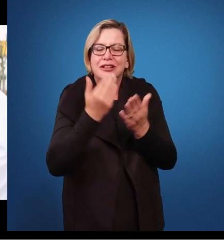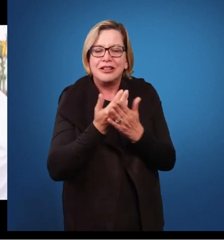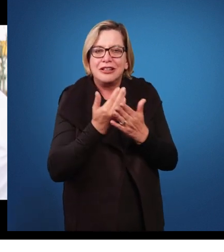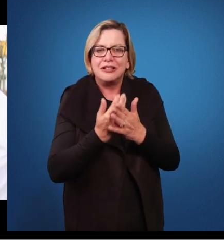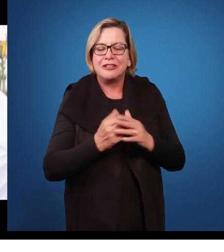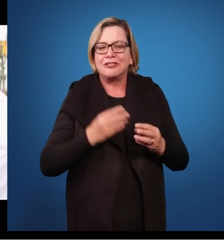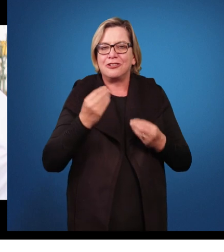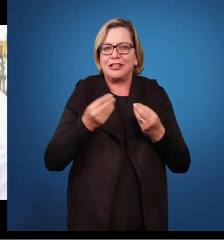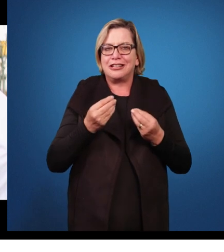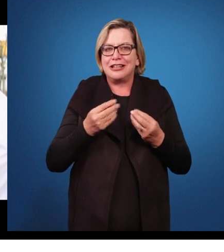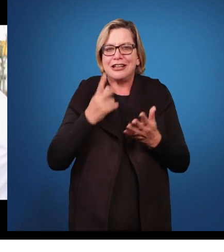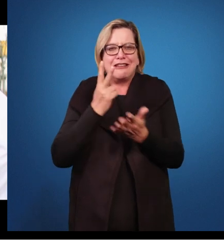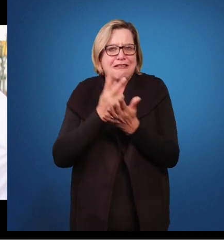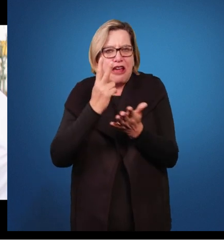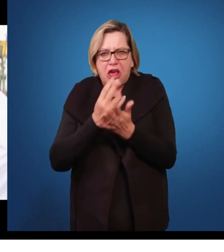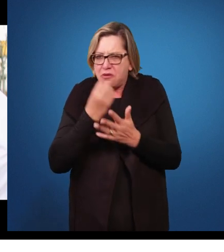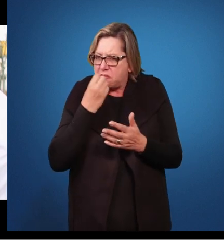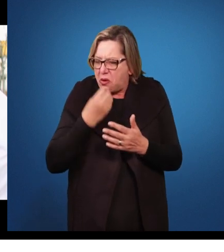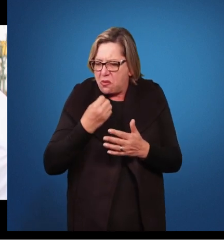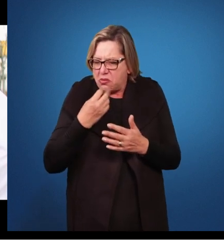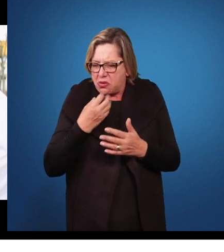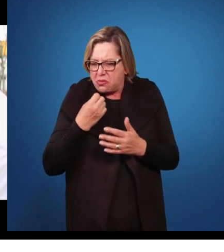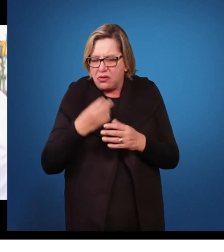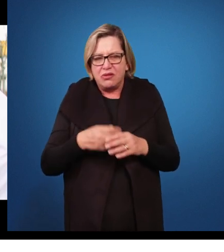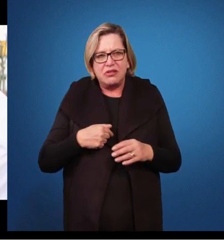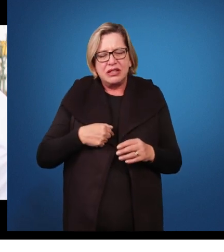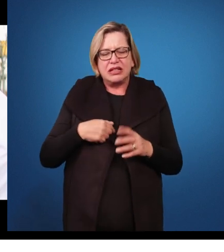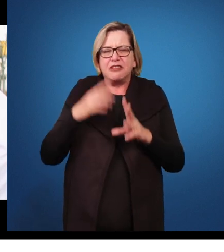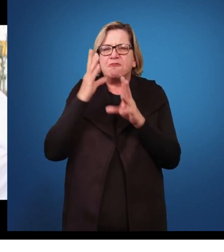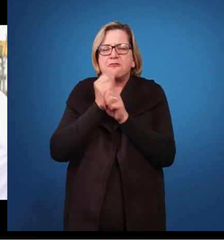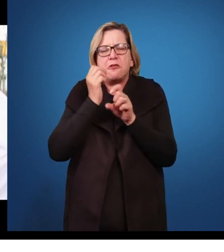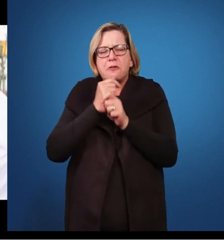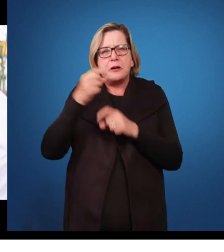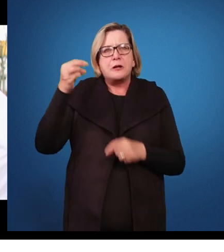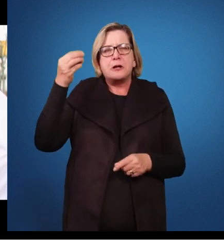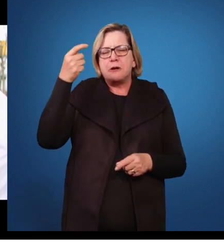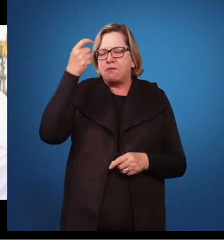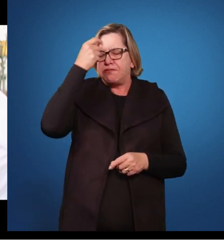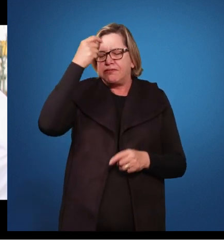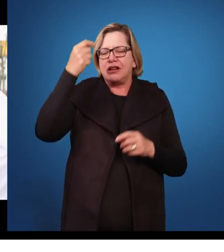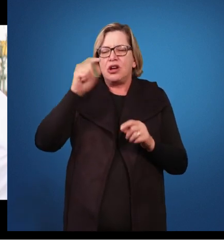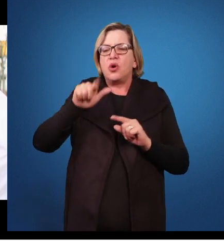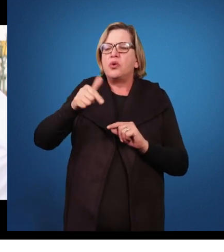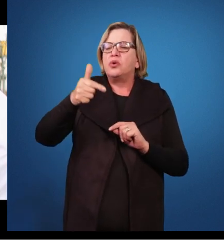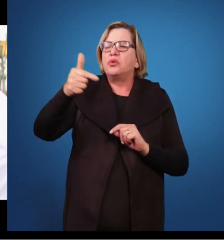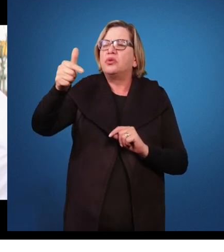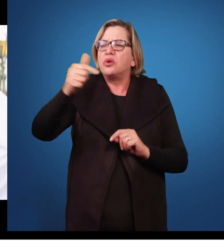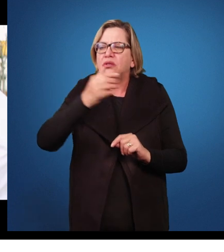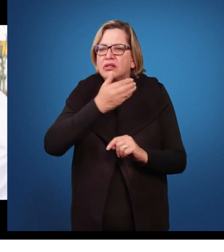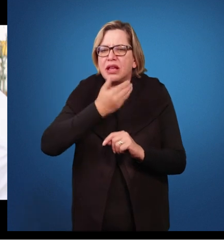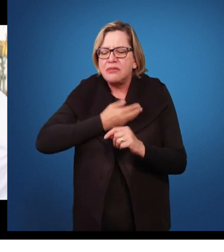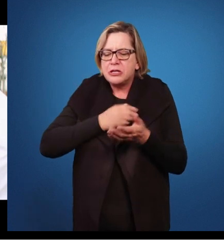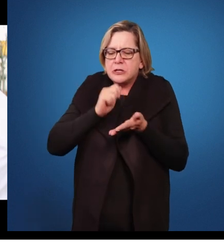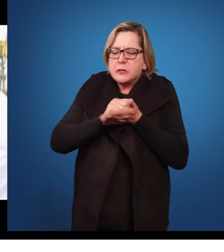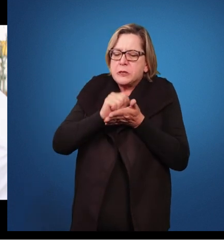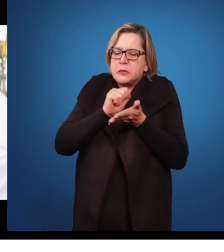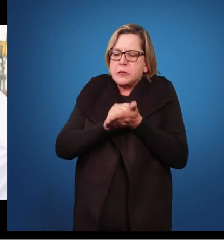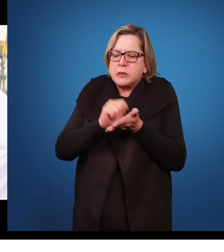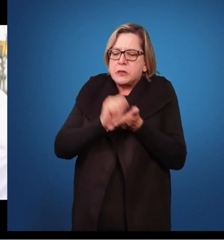de que ele ia muito bem, que ele fazia cálculo mental, enquanto os outros coleguinhas tinham que anotar tudo no papel, ele